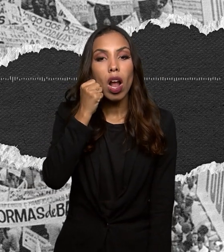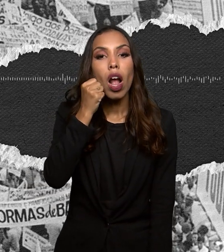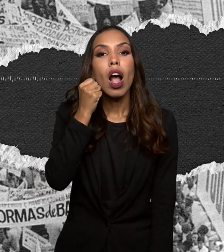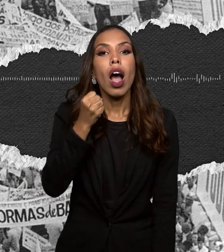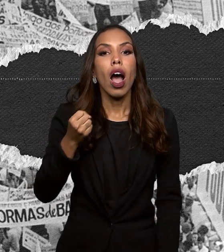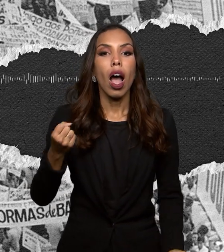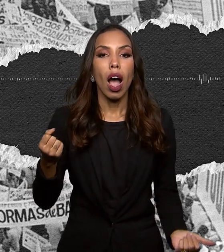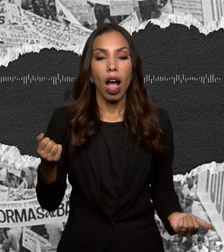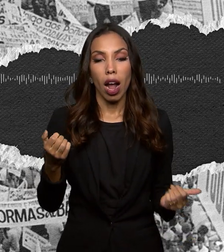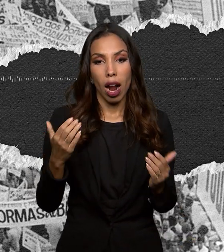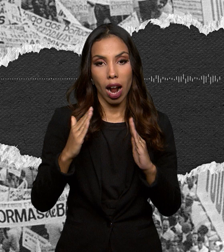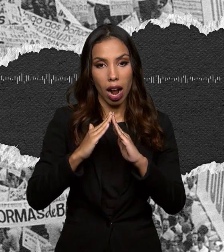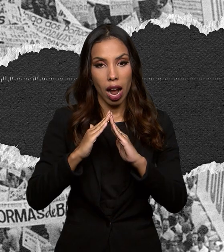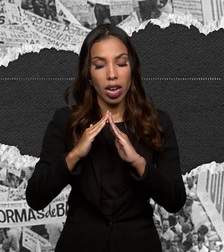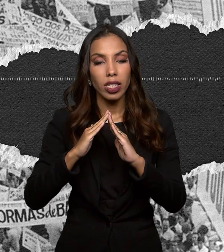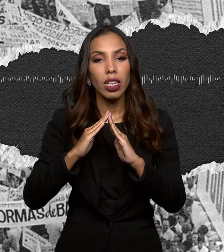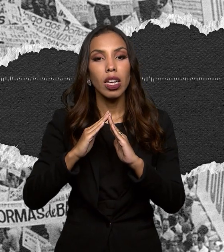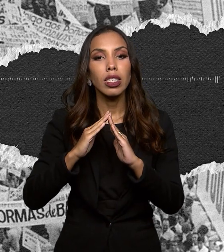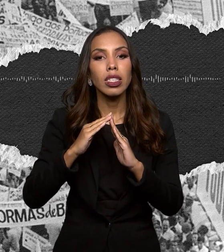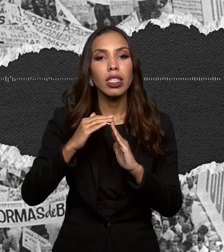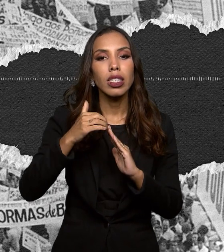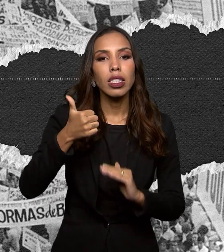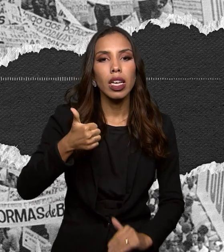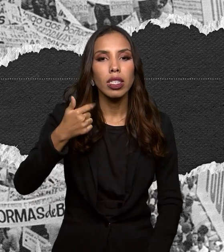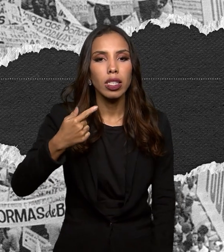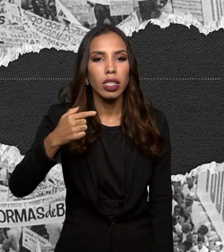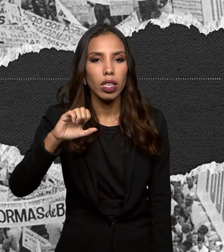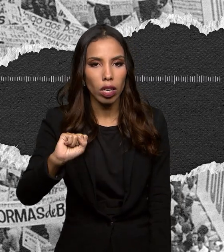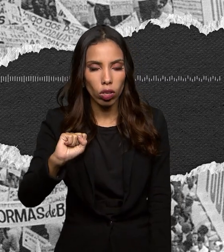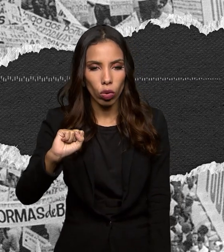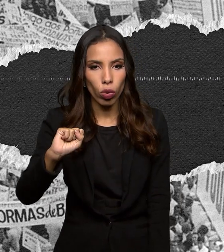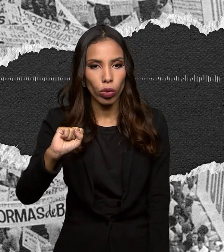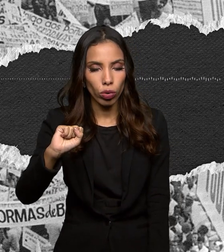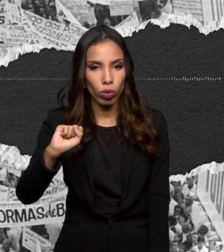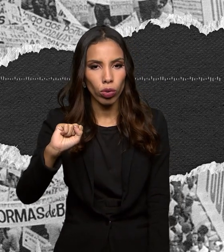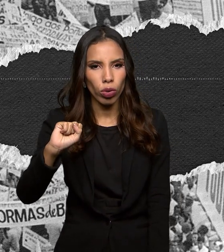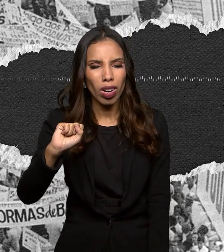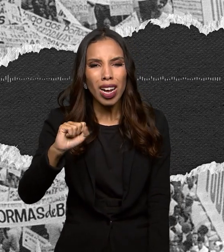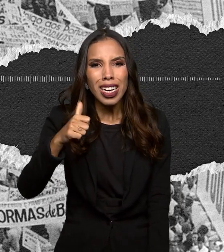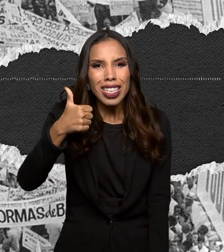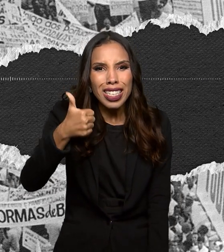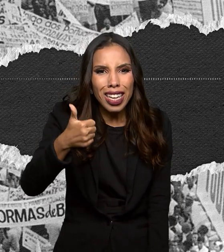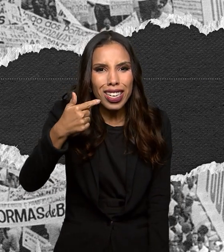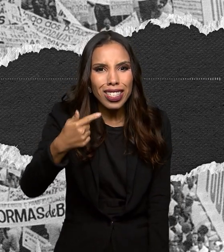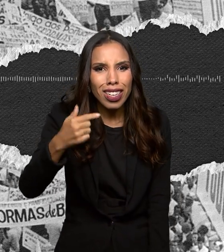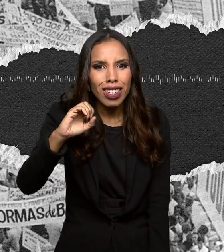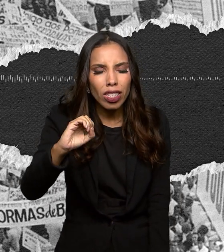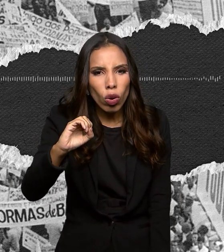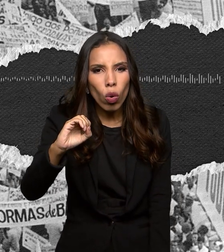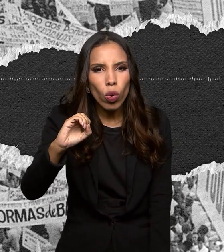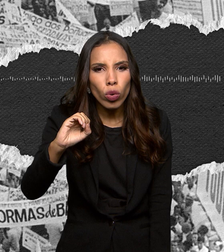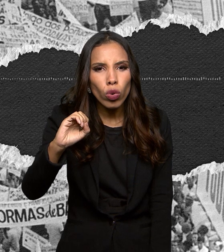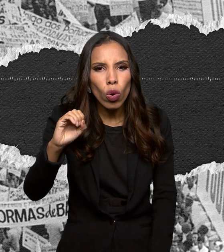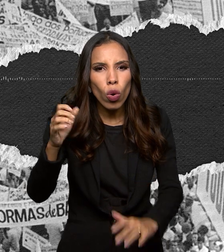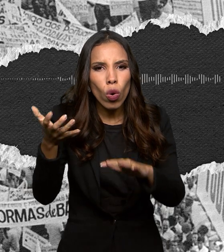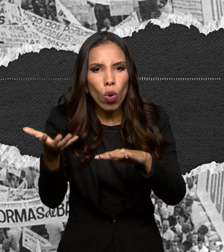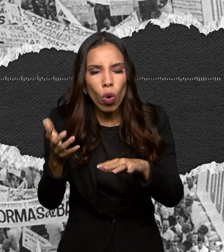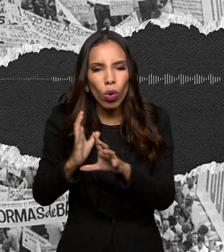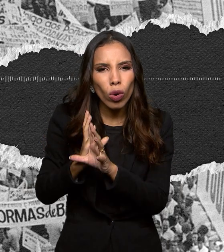178 senhores congressistas. 178 congressistas. Somando senadores e deputados federais,